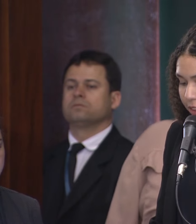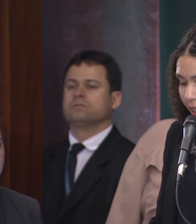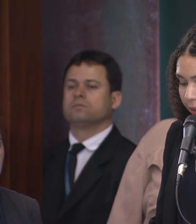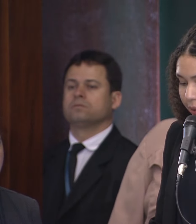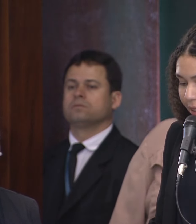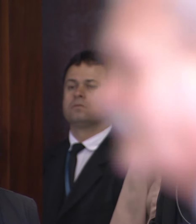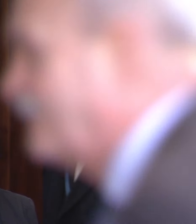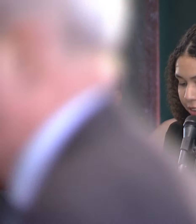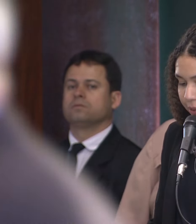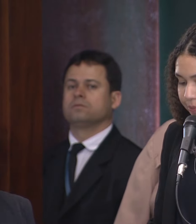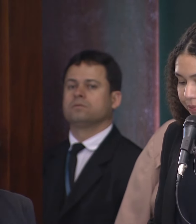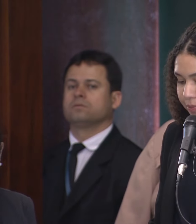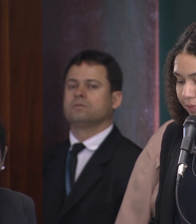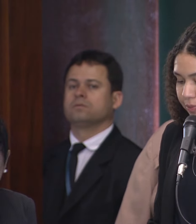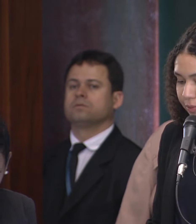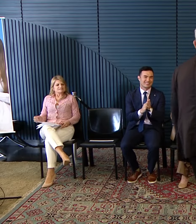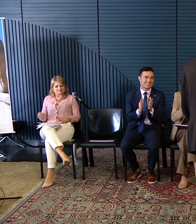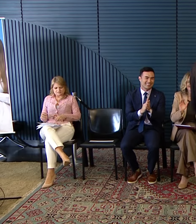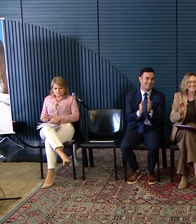deputado Geraldo Rezende.